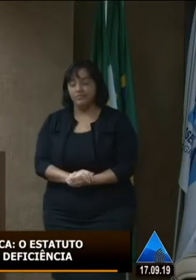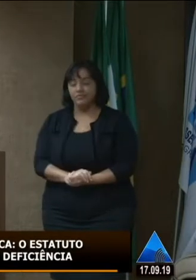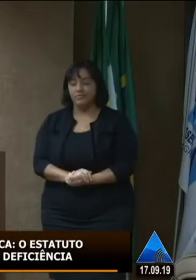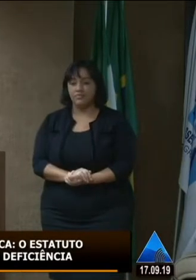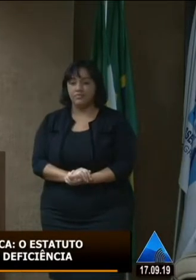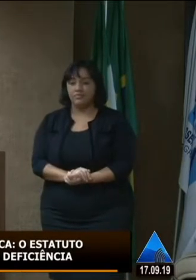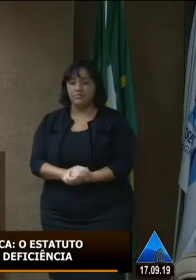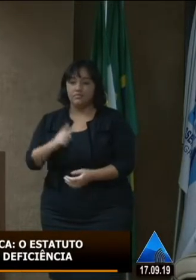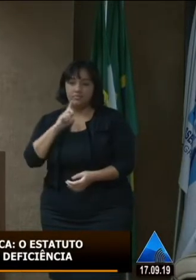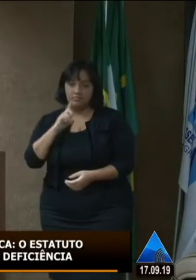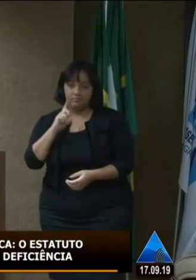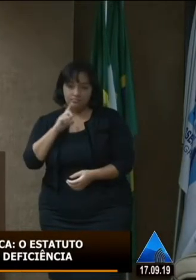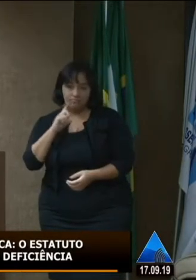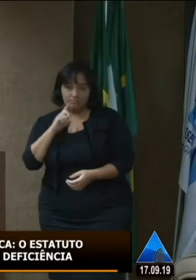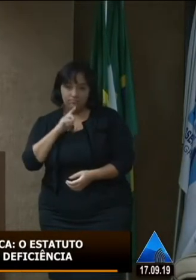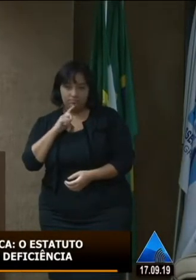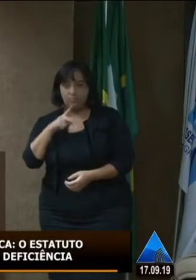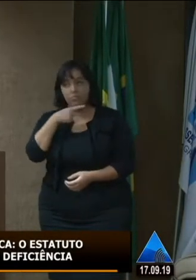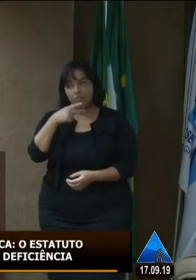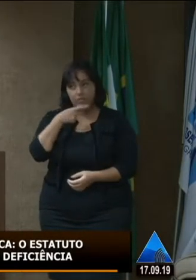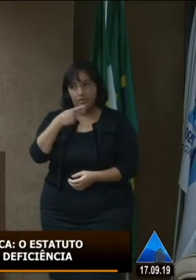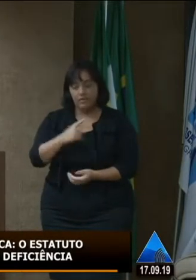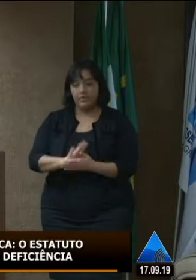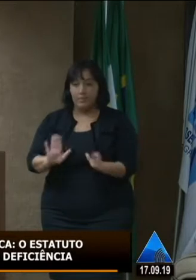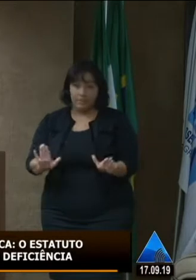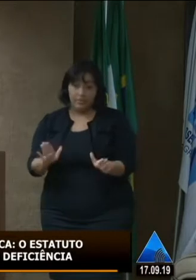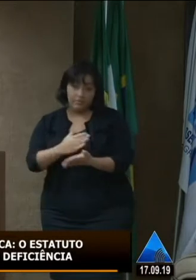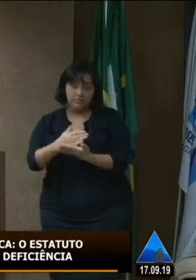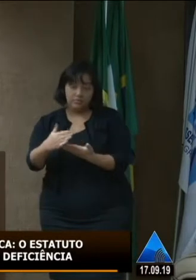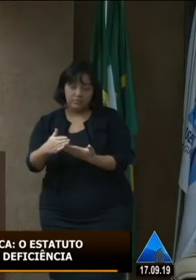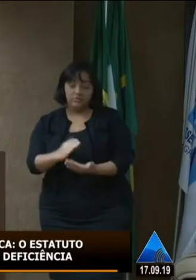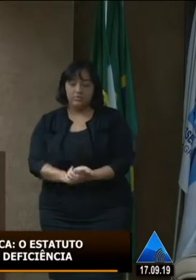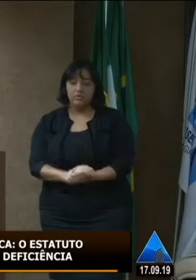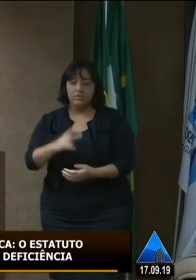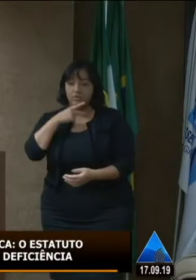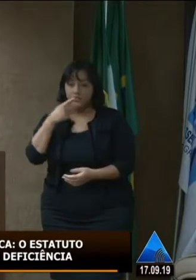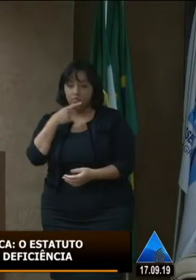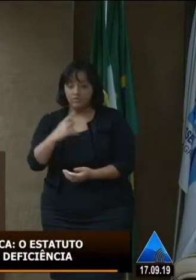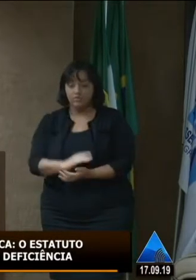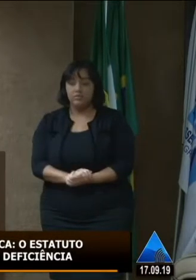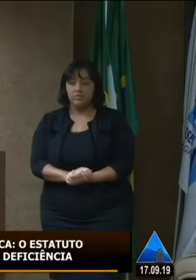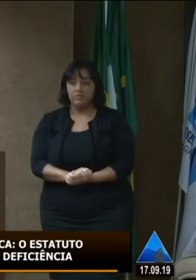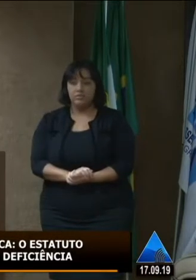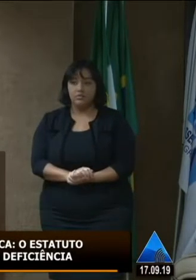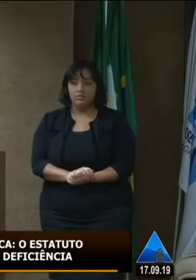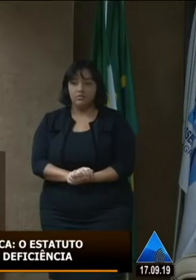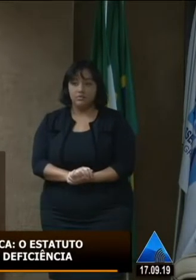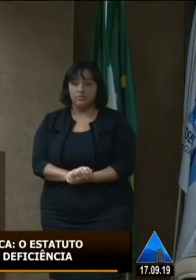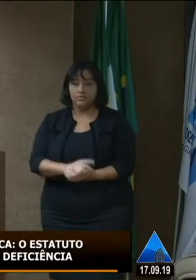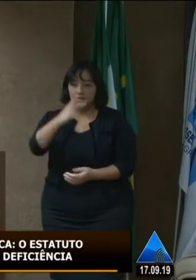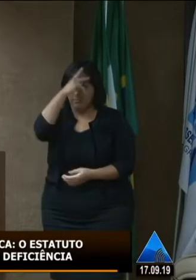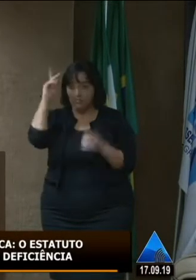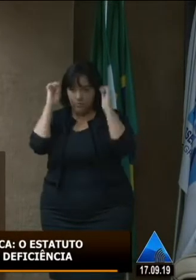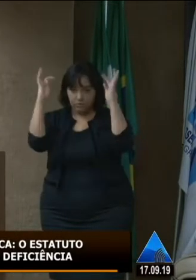tem algumas considerações para falar mas inicialmente quero falar que a pessoa do transtorno